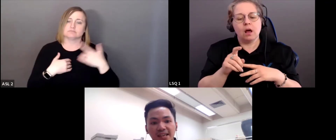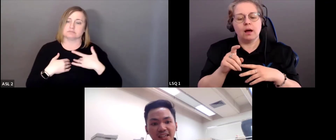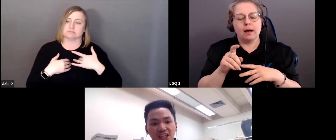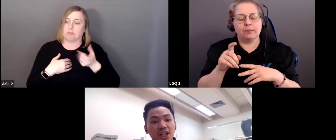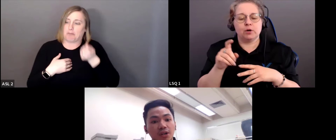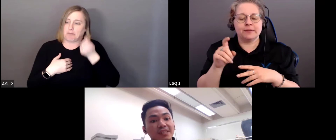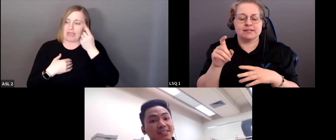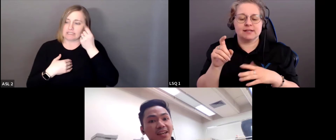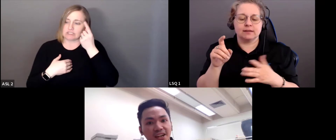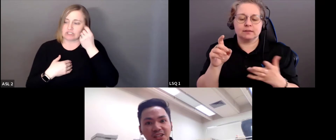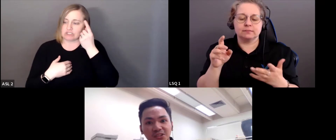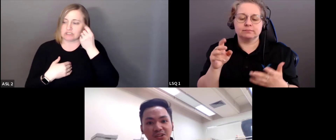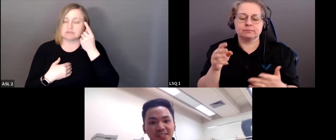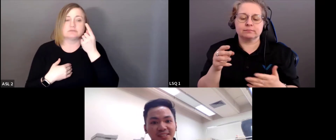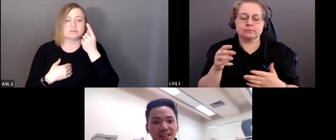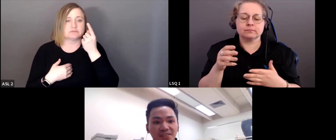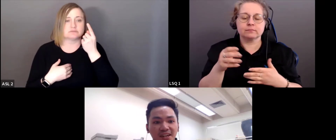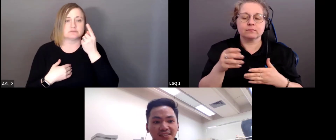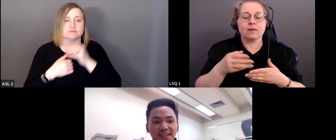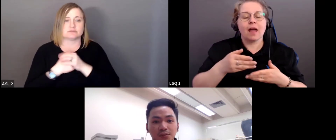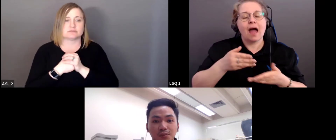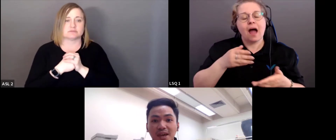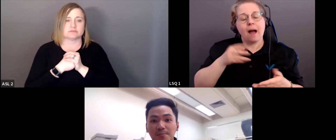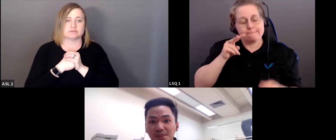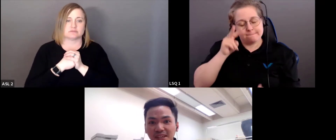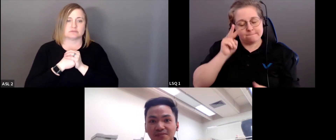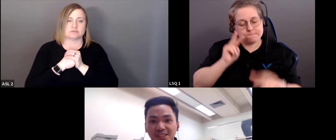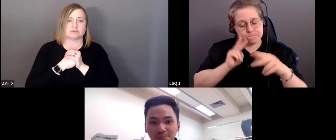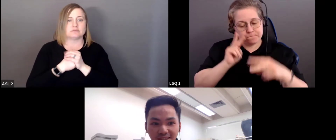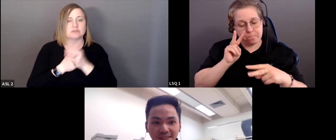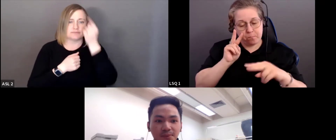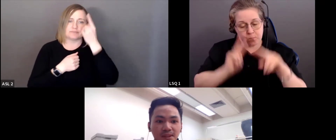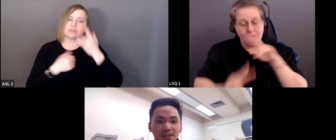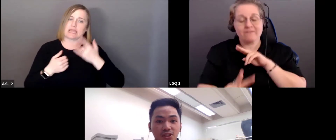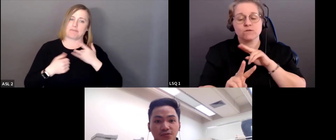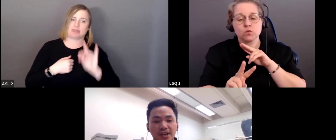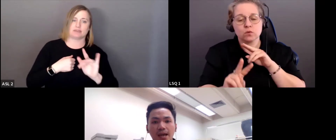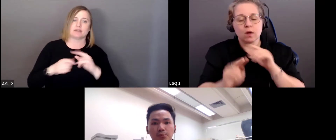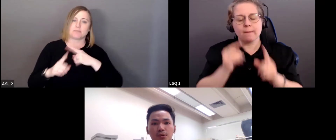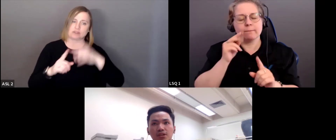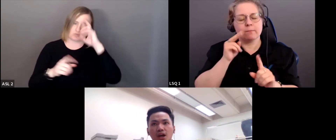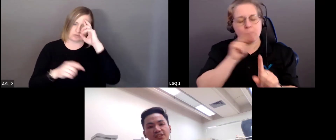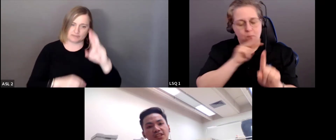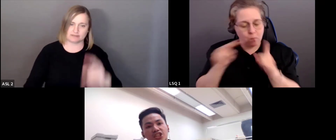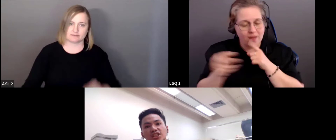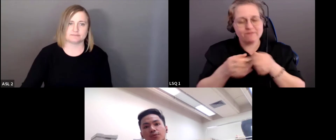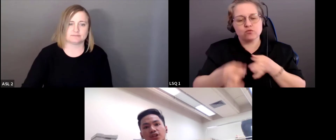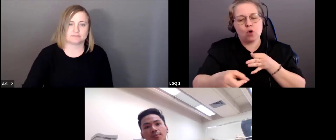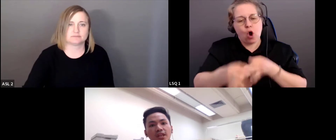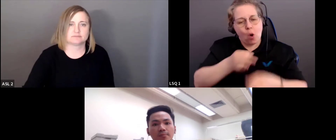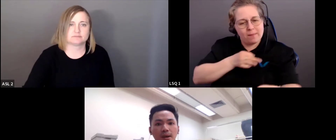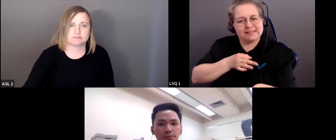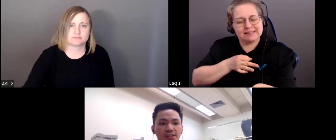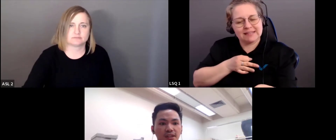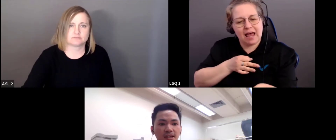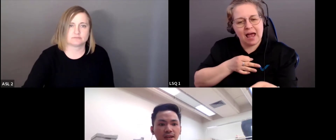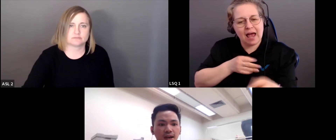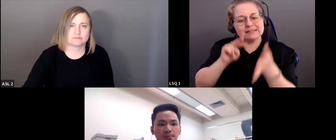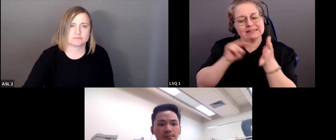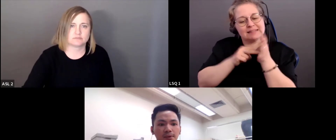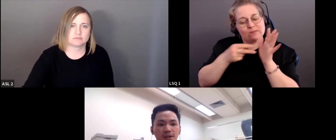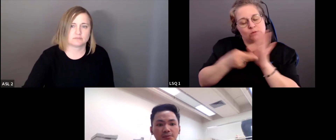Bon, qu'est-ce que c'est que la curiosité compatissante? La curiosité compatissante, c'est le désir de comprendre.